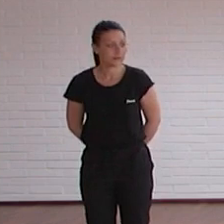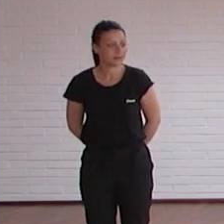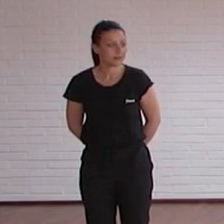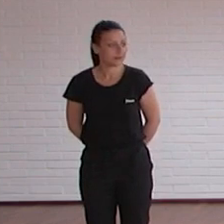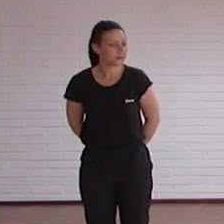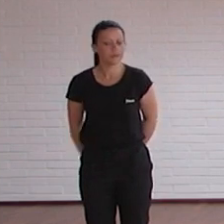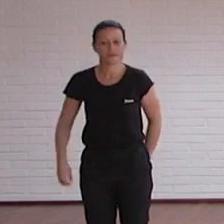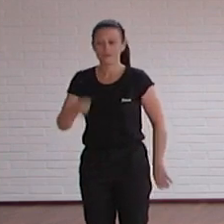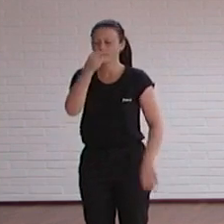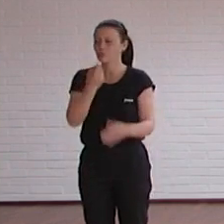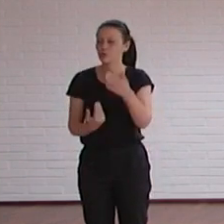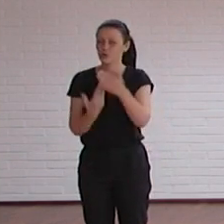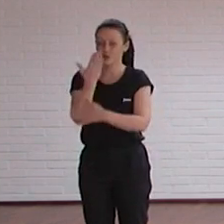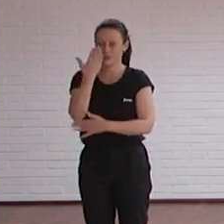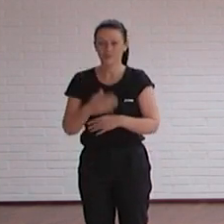Muy buenos días.